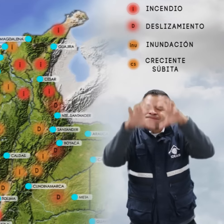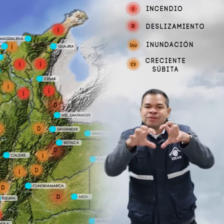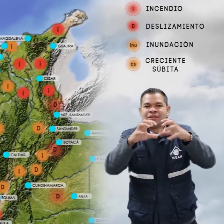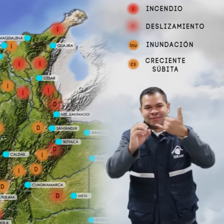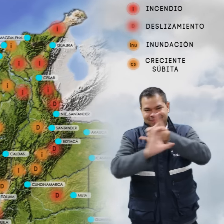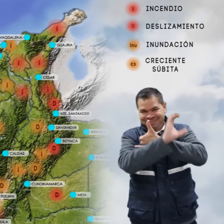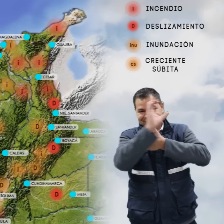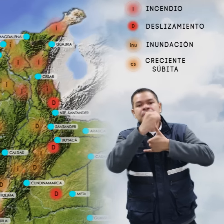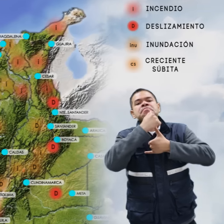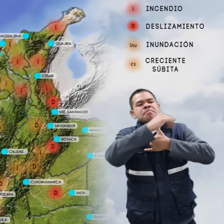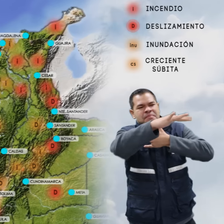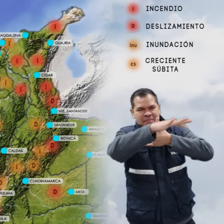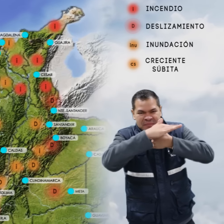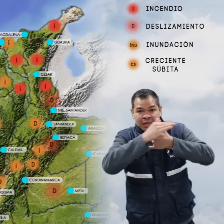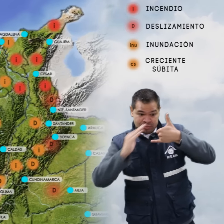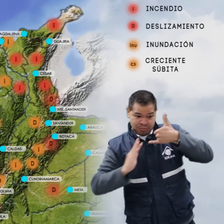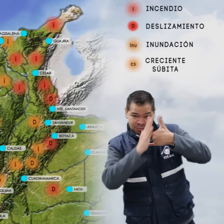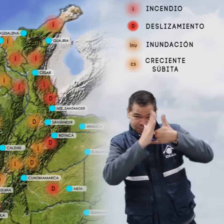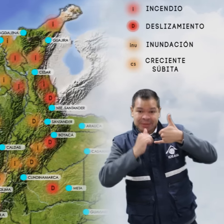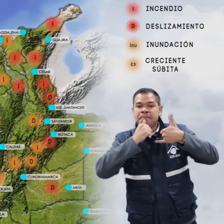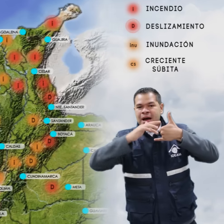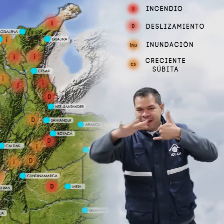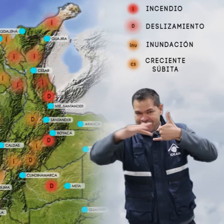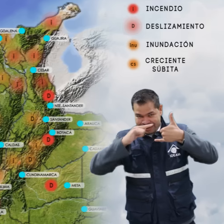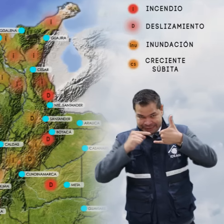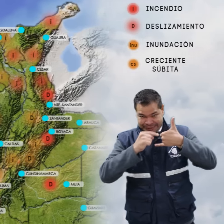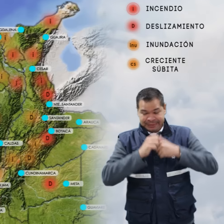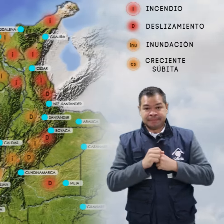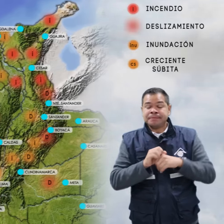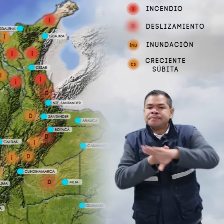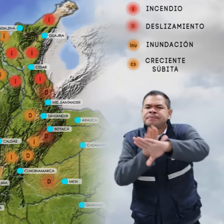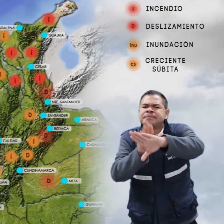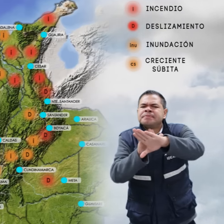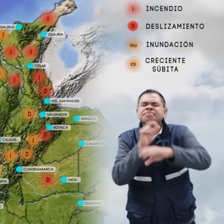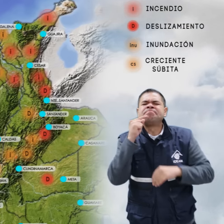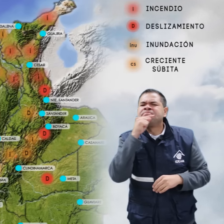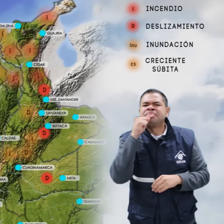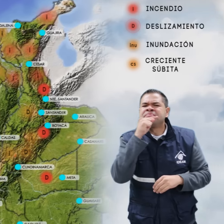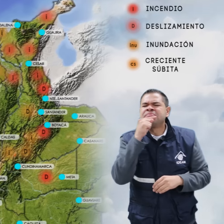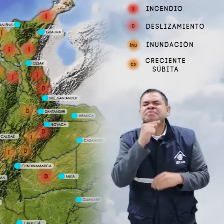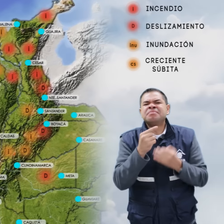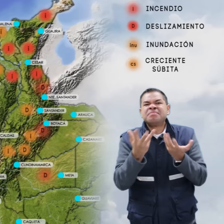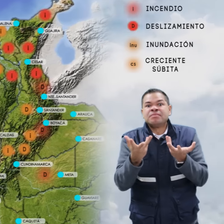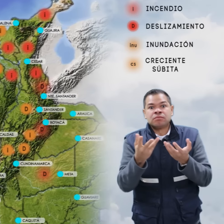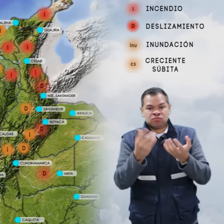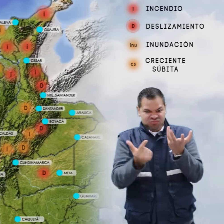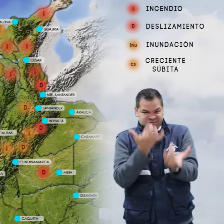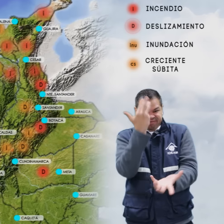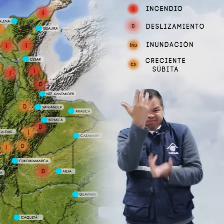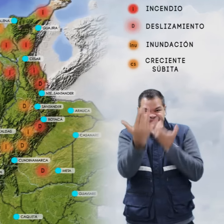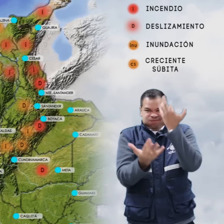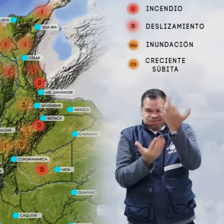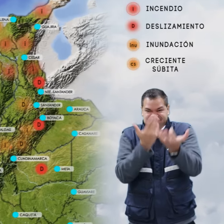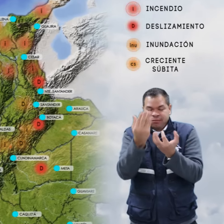sectores del mar Caribe y Océano Pacífico Nacional. Alerta roja por amenaza alta de ocurrencia de incendios de